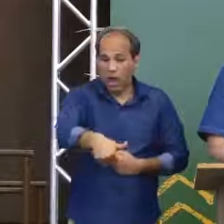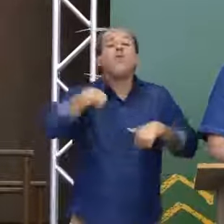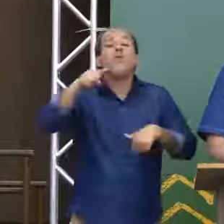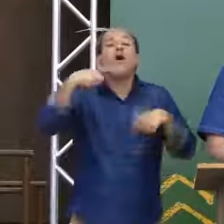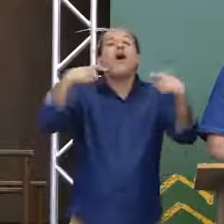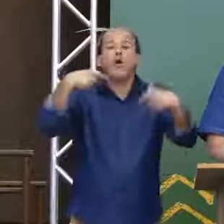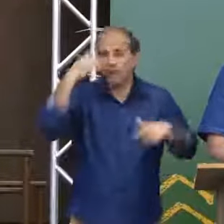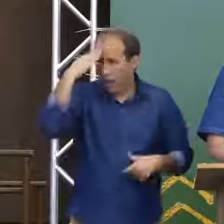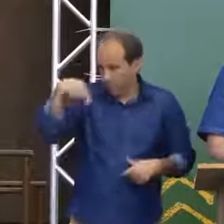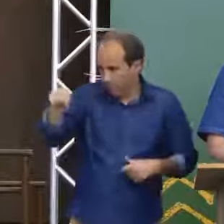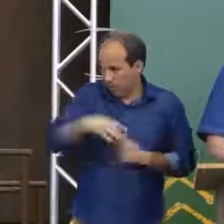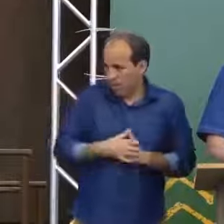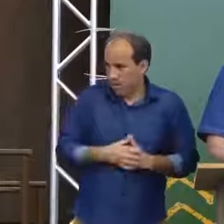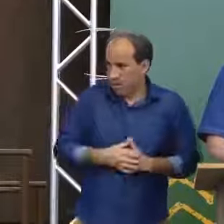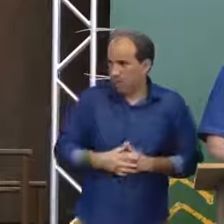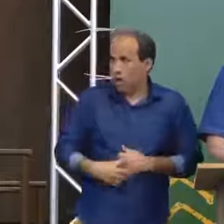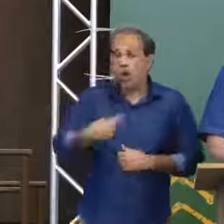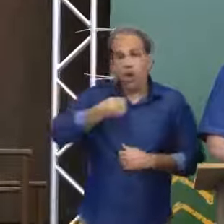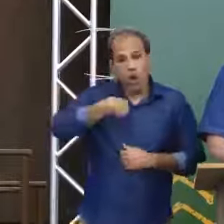de setembro?